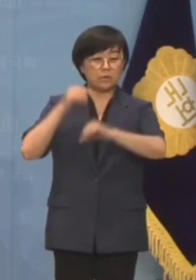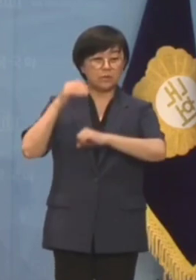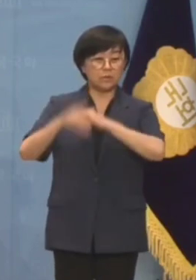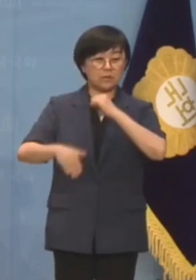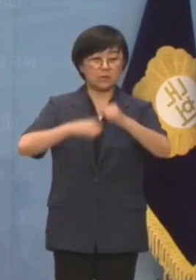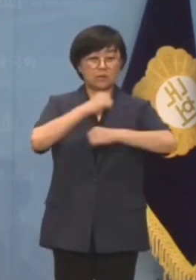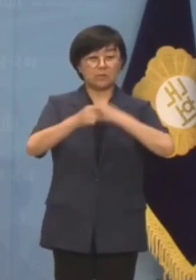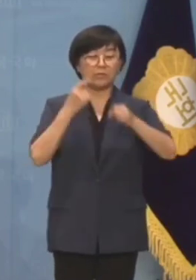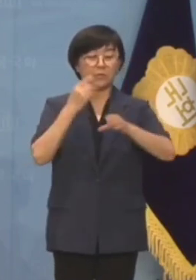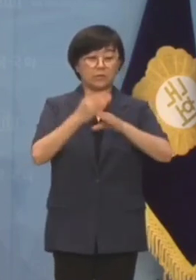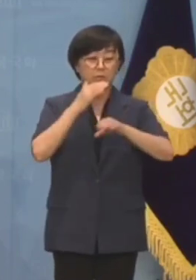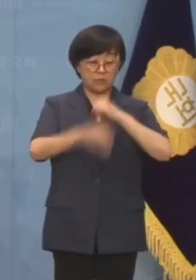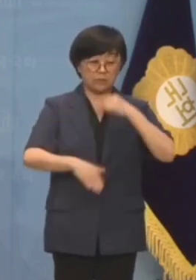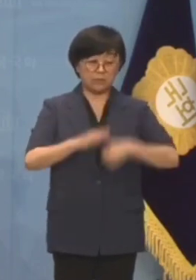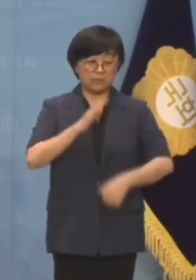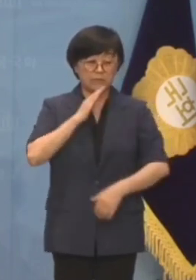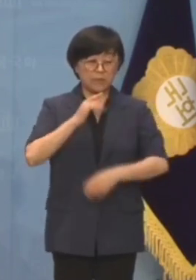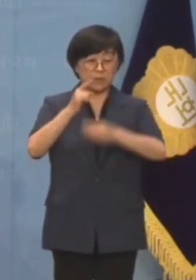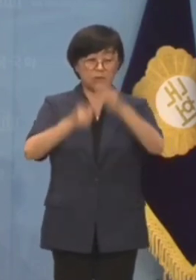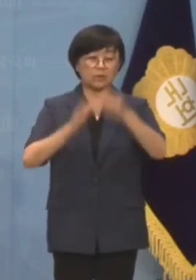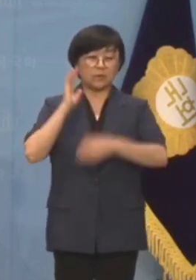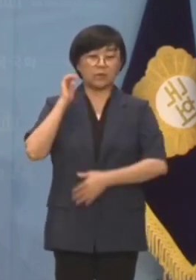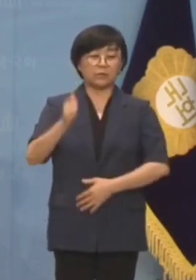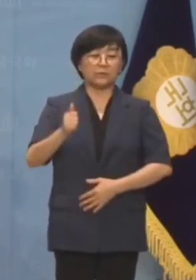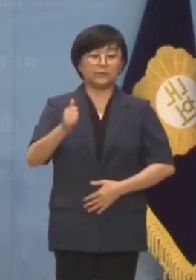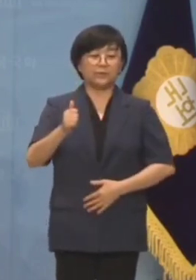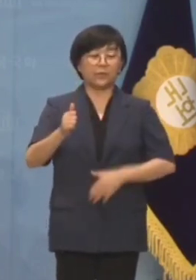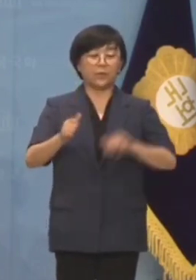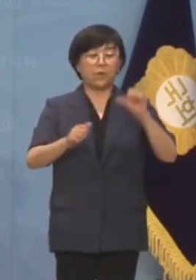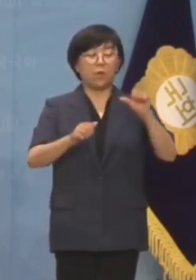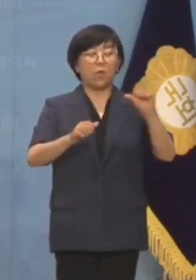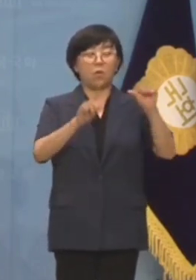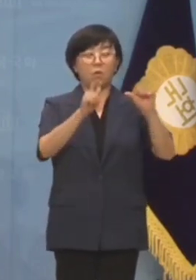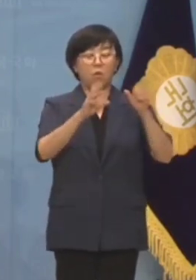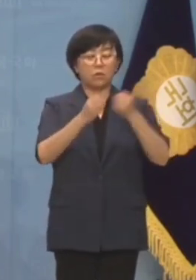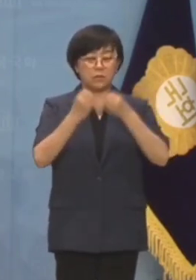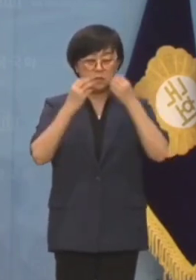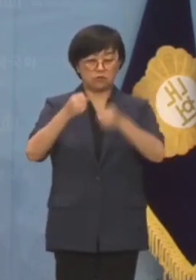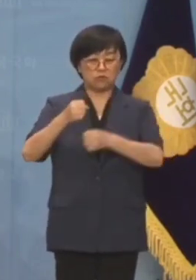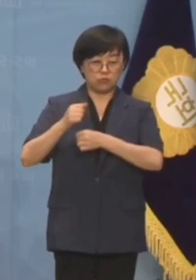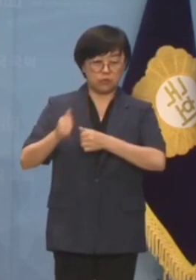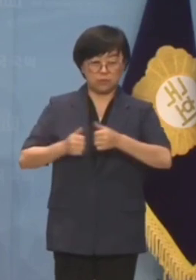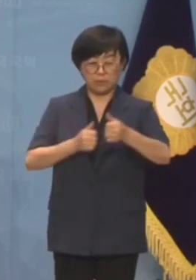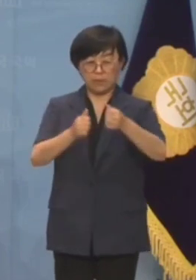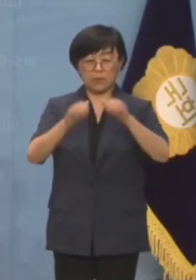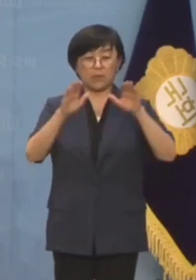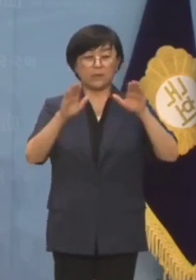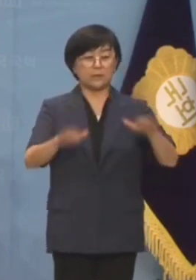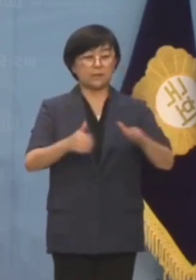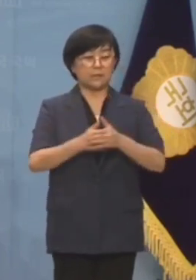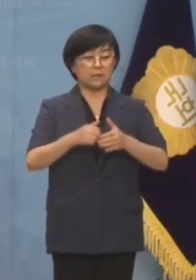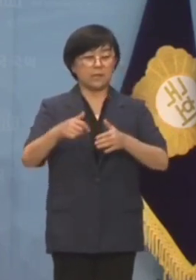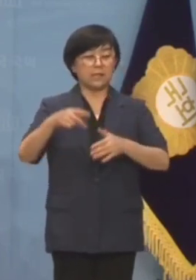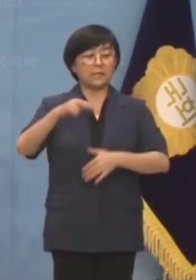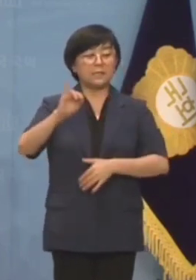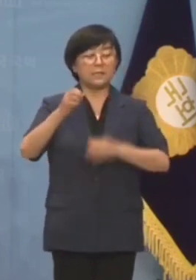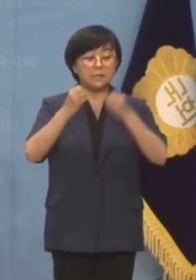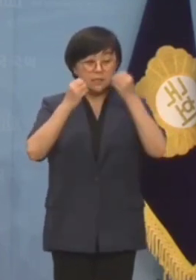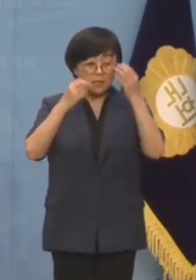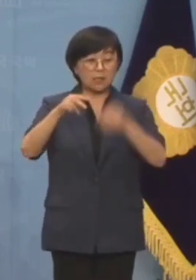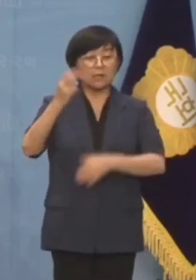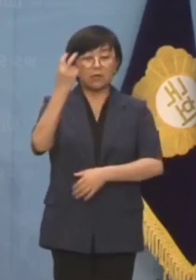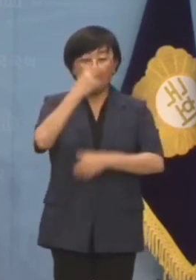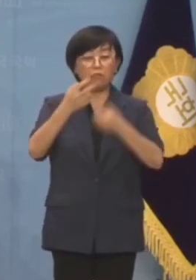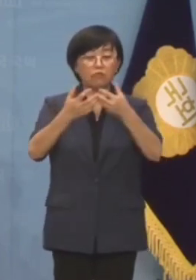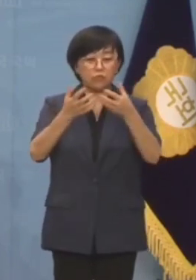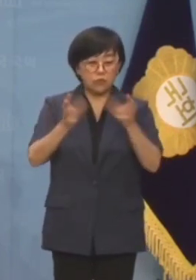자유민주주입니까? 윤석열 대통령은 오공신군부를 쫓아 이 시대의 신건부를 꿈꾸고